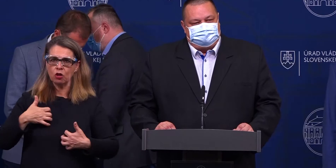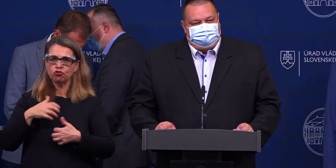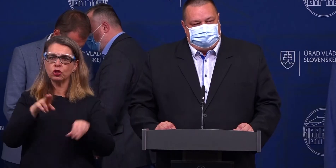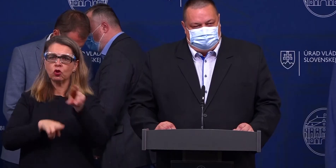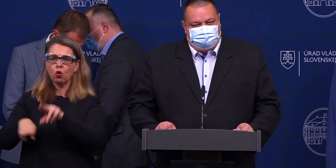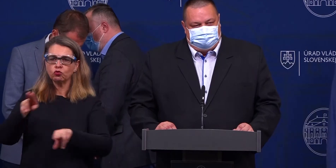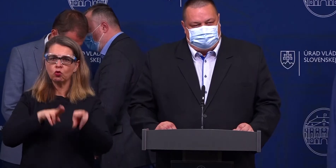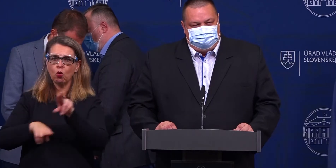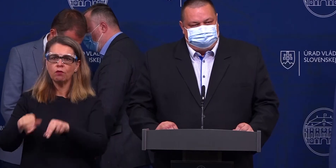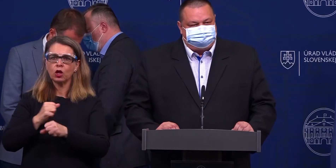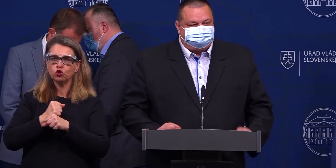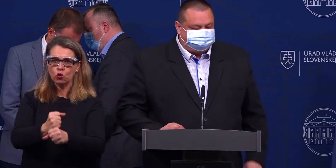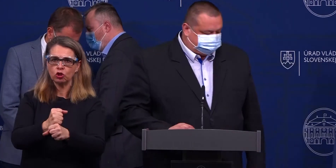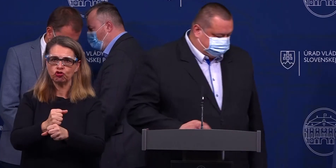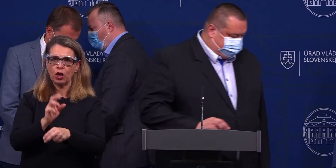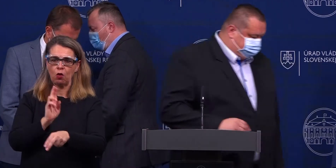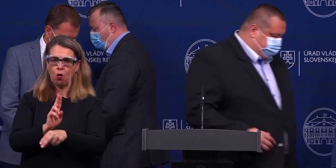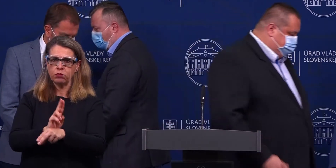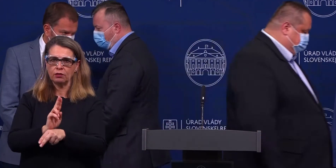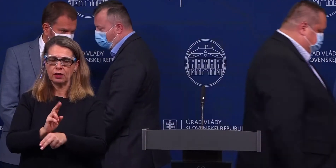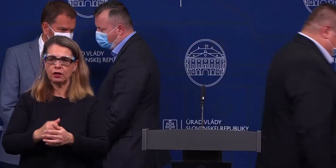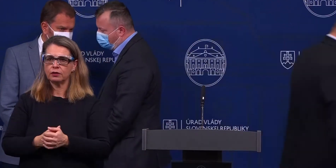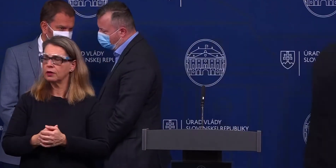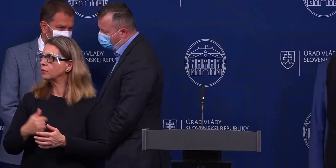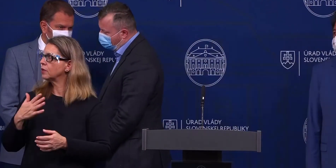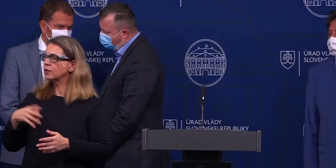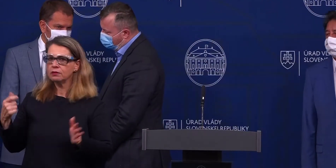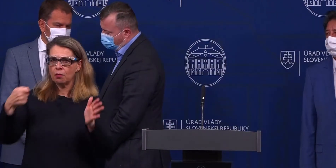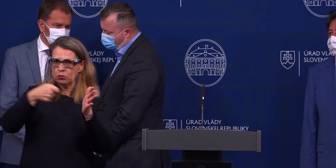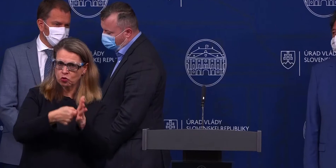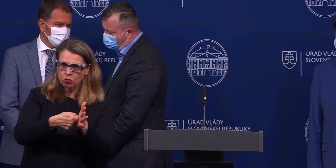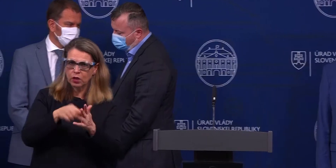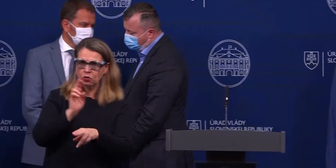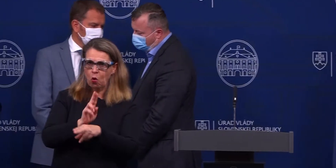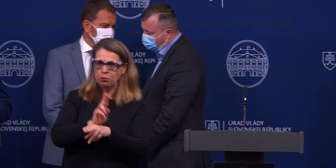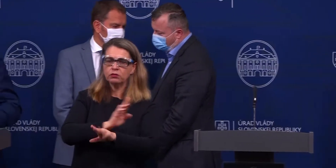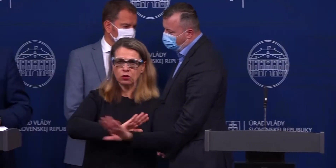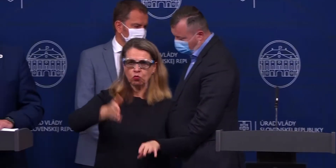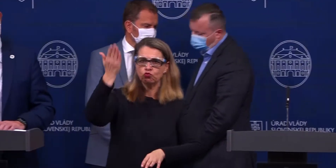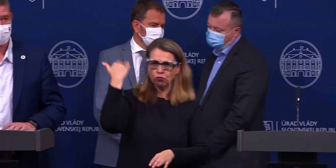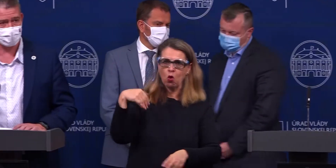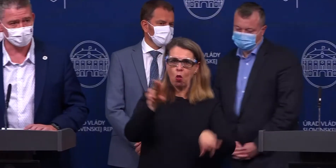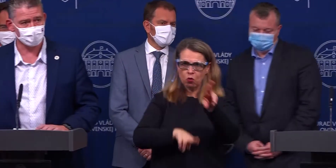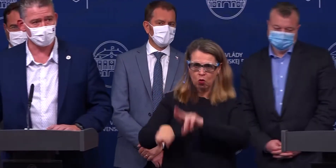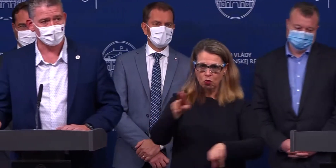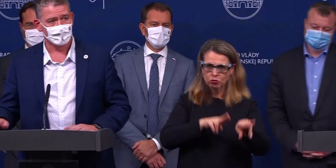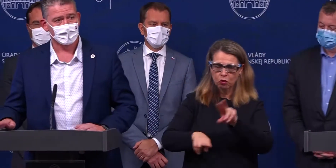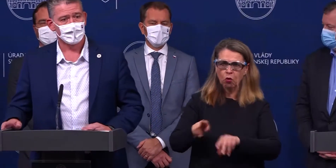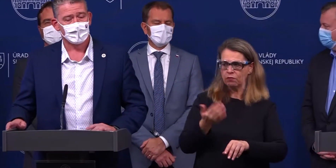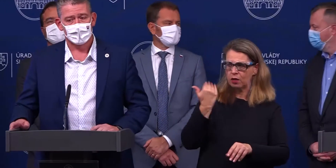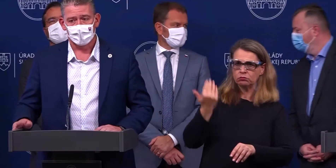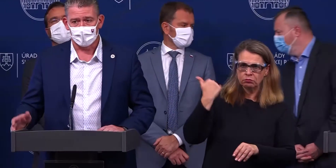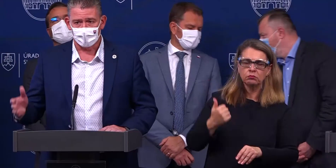dodržiavanie týchto opatrení. Ja len k tomuto chcem dodať. Samozrejme, tie opatrenia sa už kontrolovali aj v predchádzajúcom období,